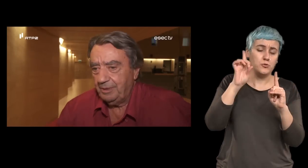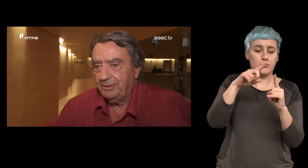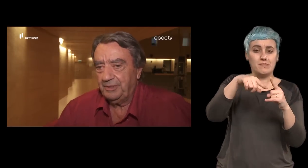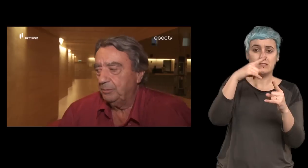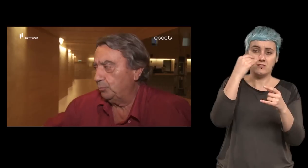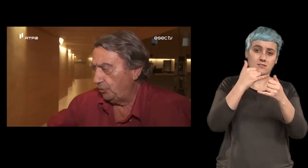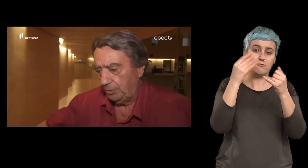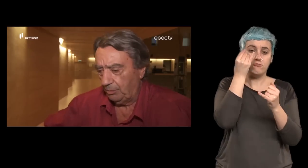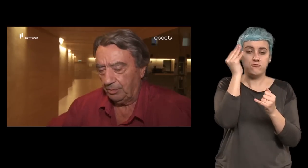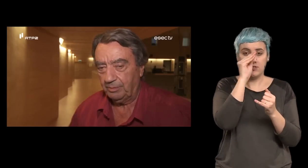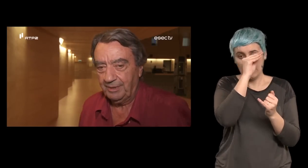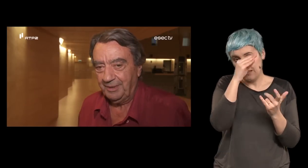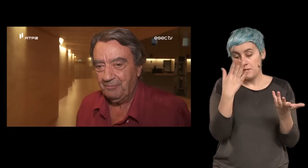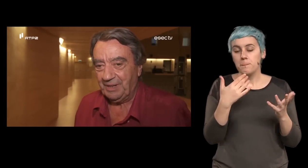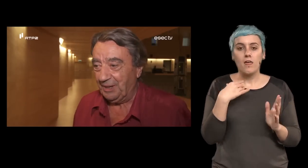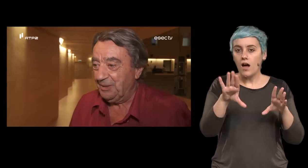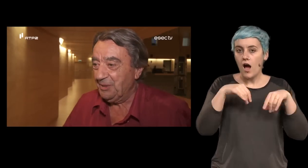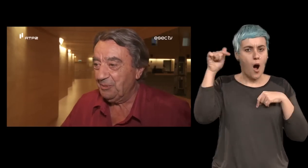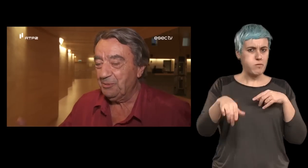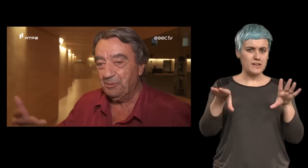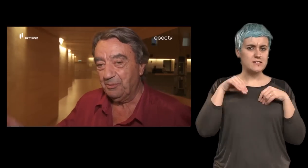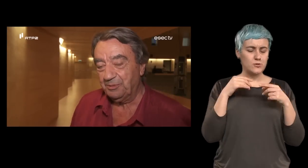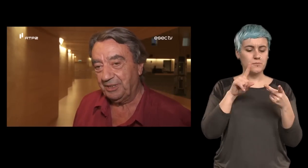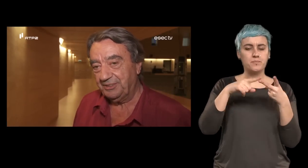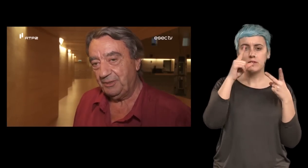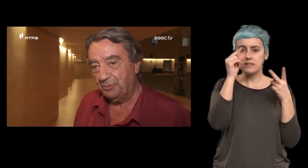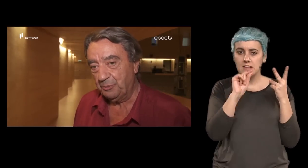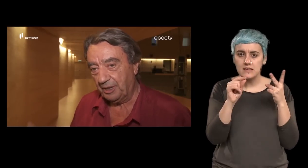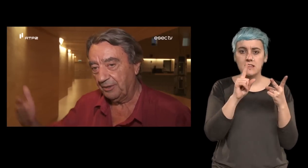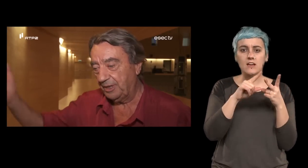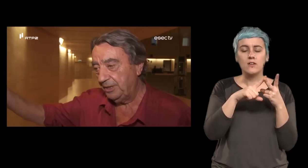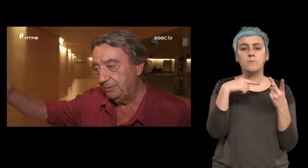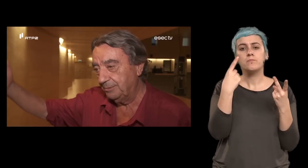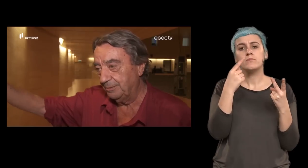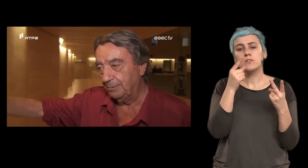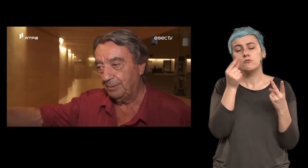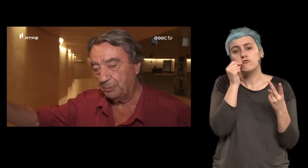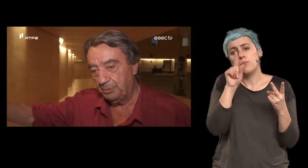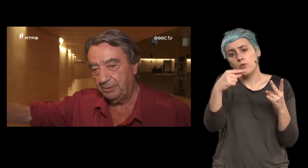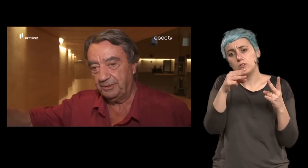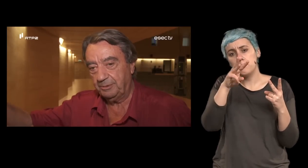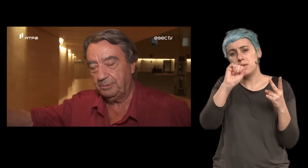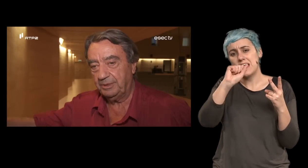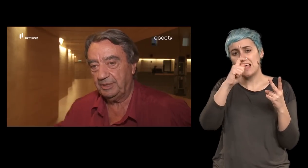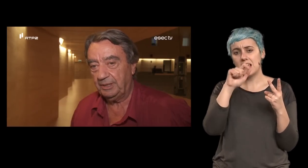aceito aceitou logo o Salazar foi o Miguel Real o autor escritor e tal